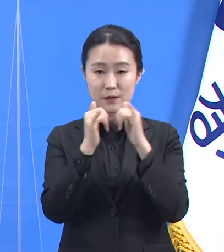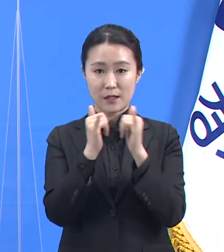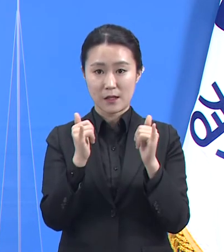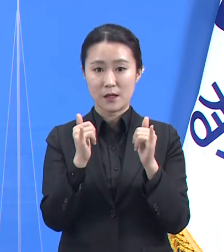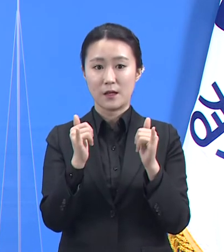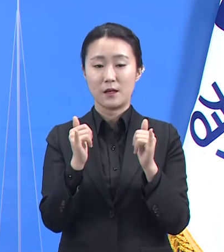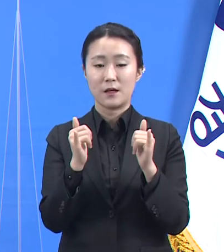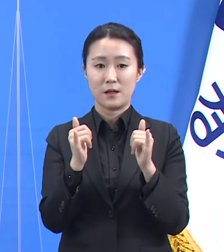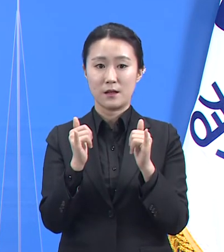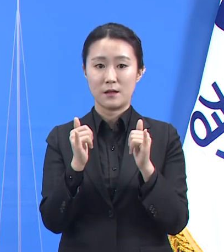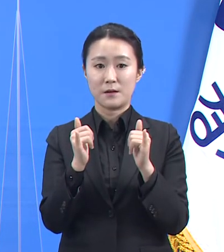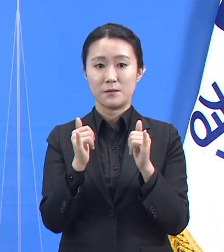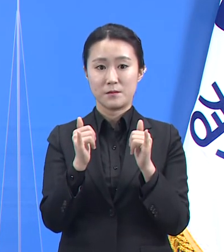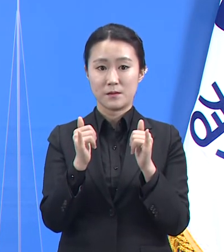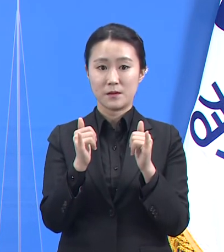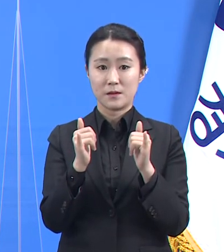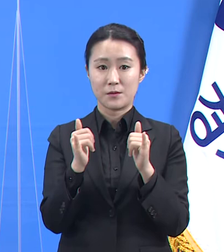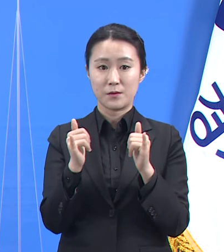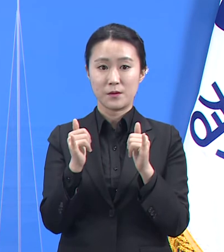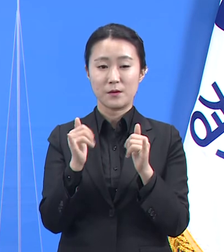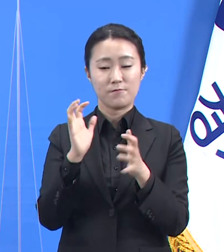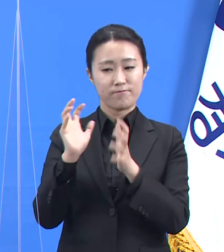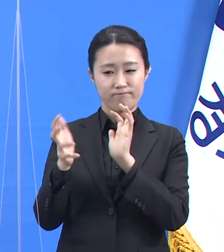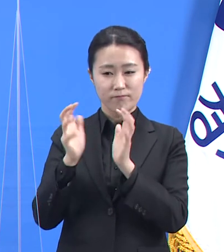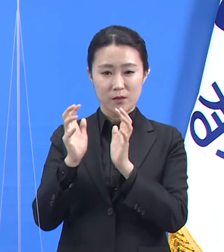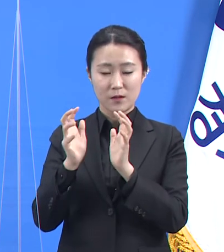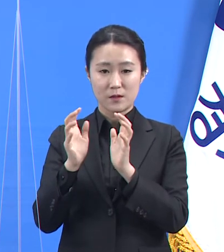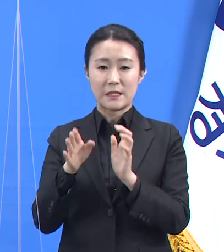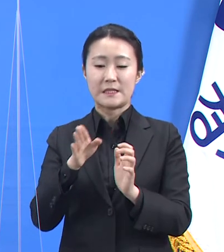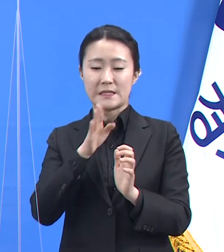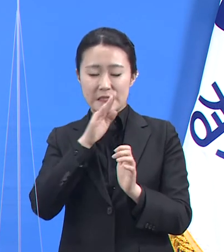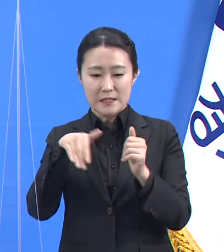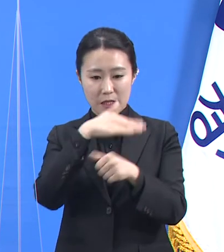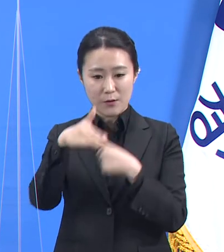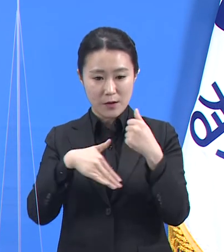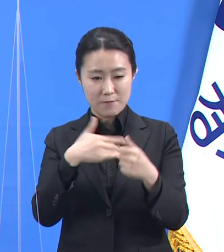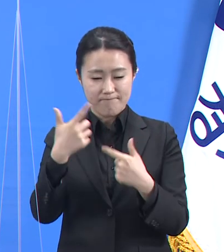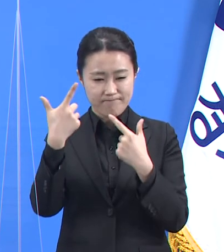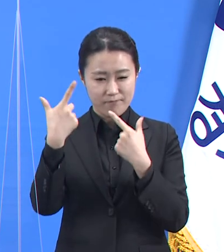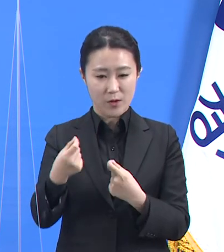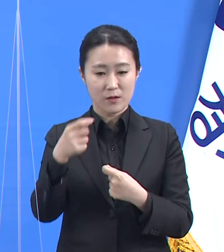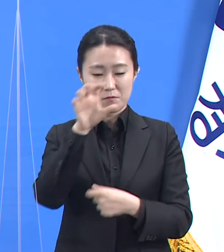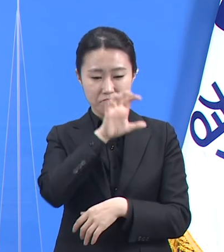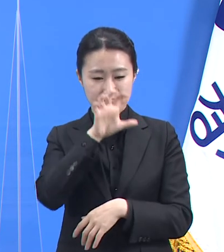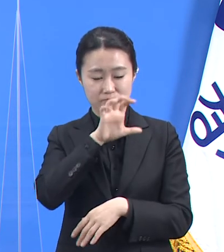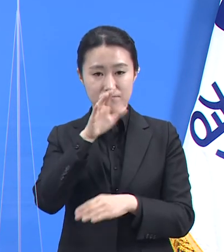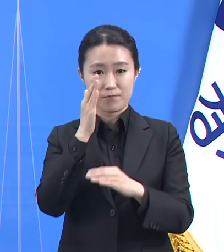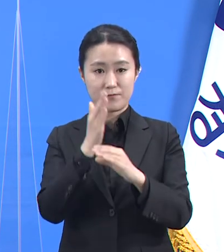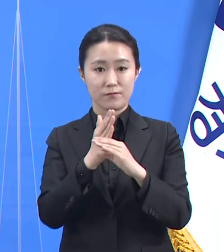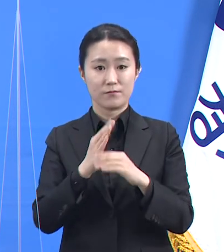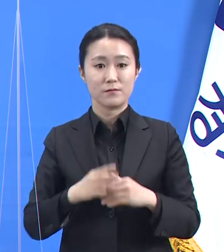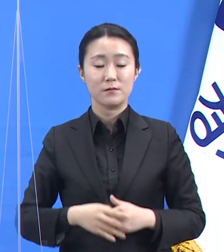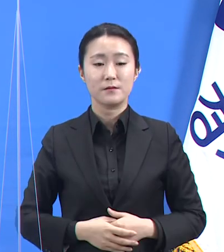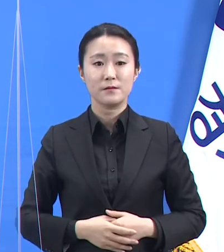시행의 시행착오를 줄이기 위해 실제 상황과 똑같은 상황에서 모의훈련을 실시합니다.